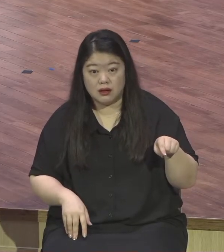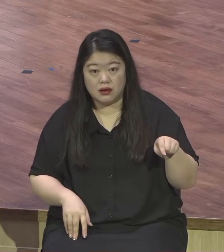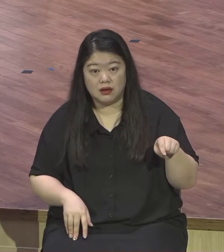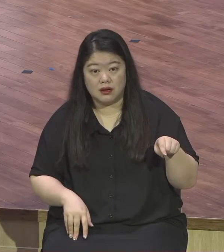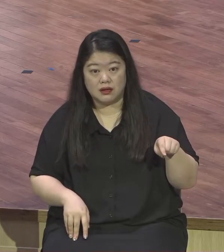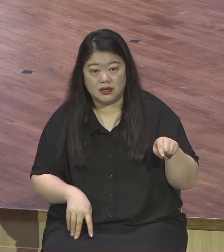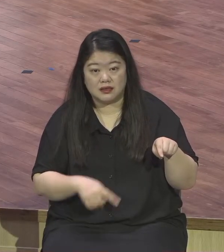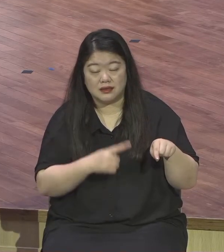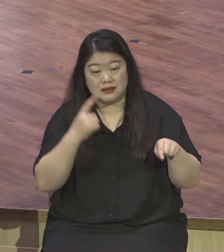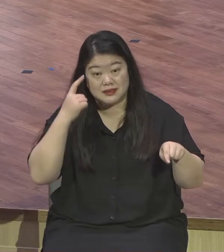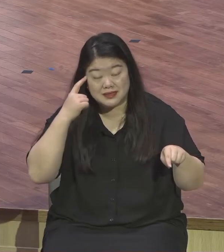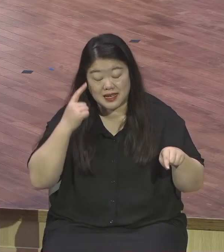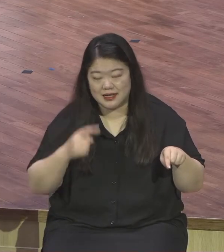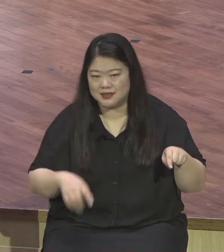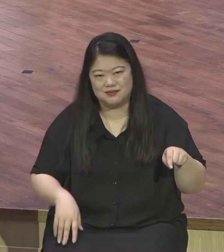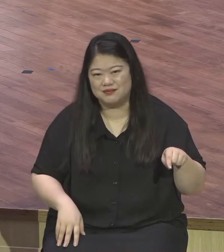가지고자 탐심이 있었던 겁니다